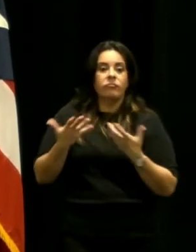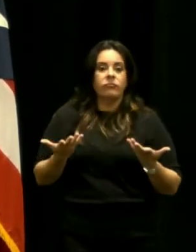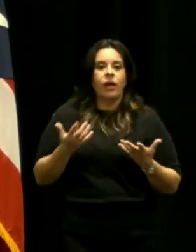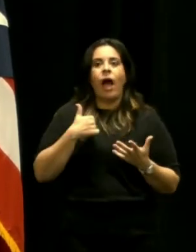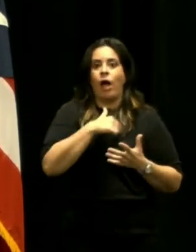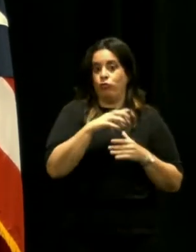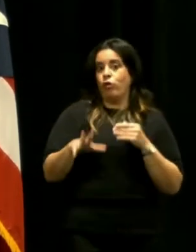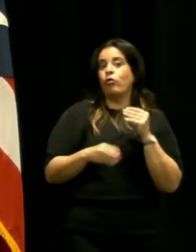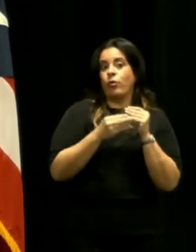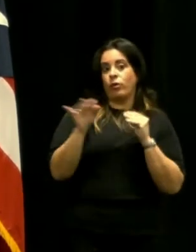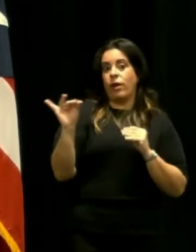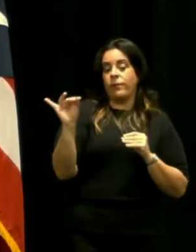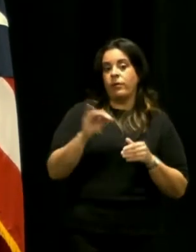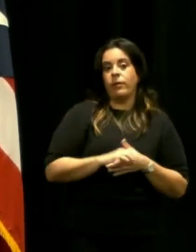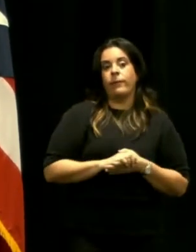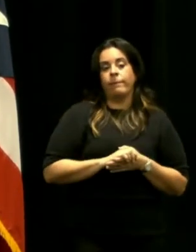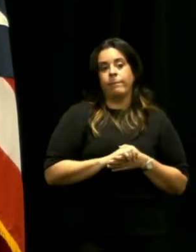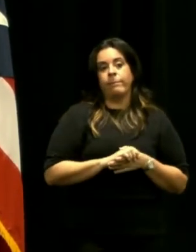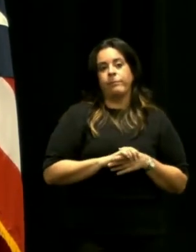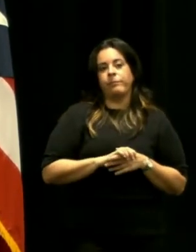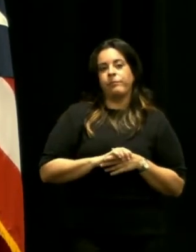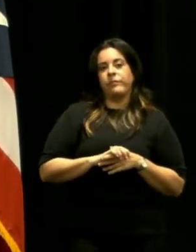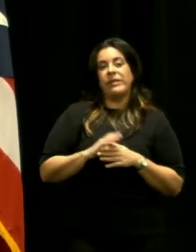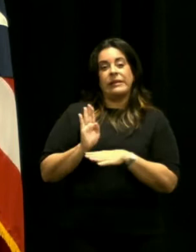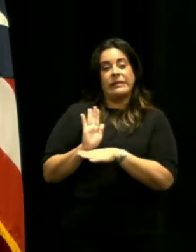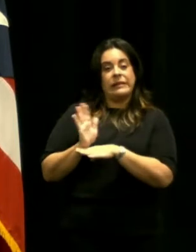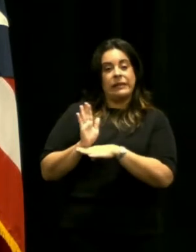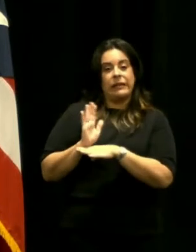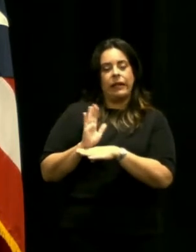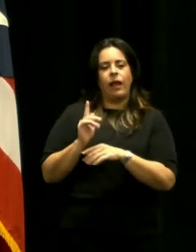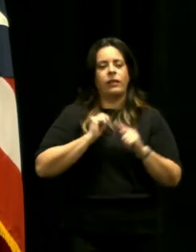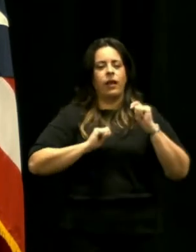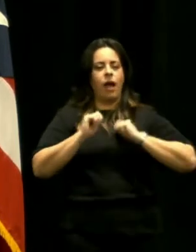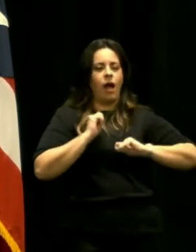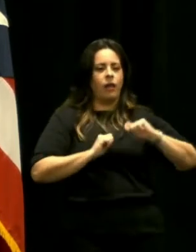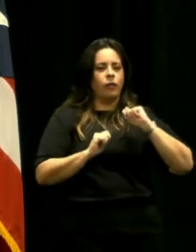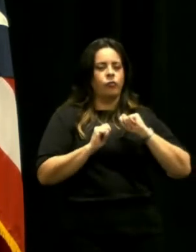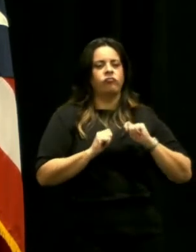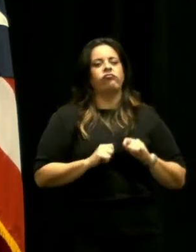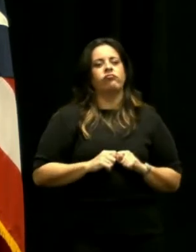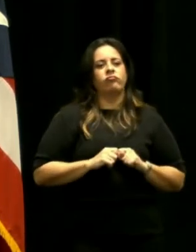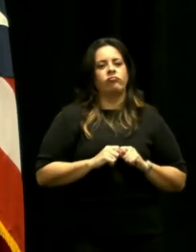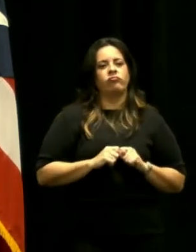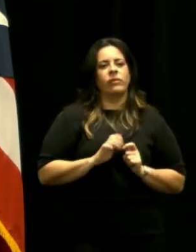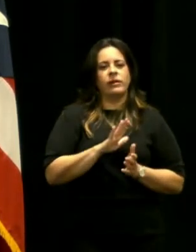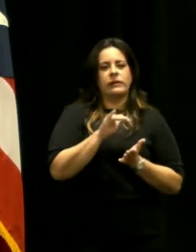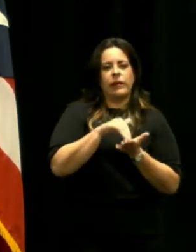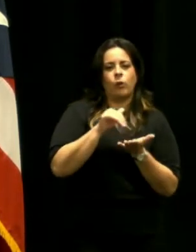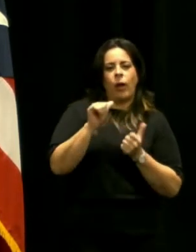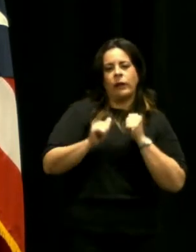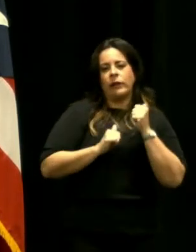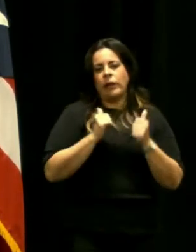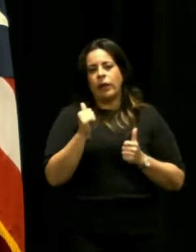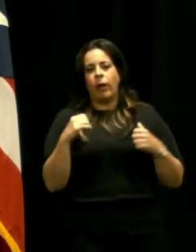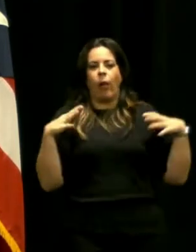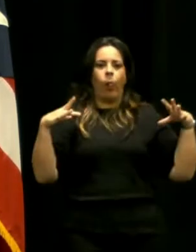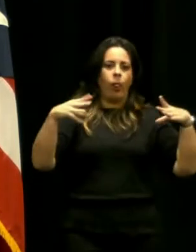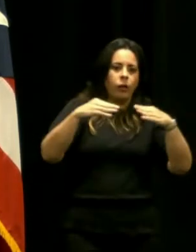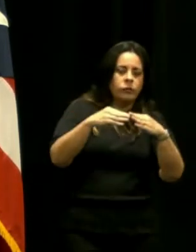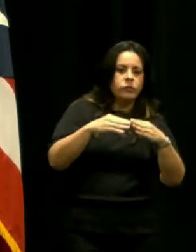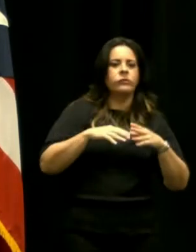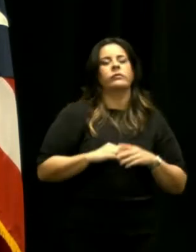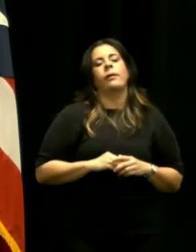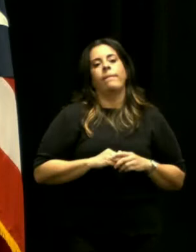incluimos también cines teatros centros de actividades o convenciones